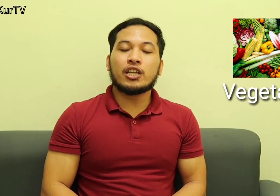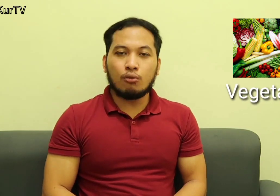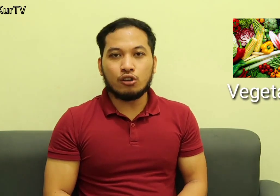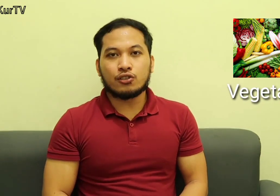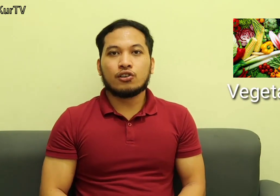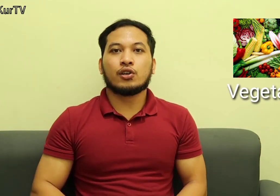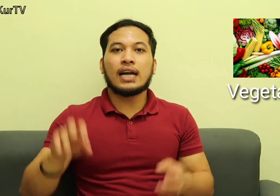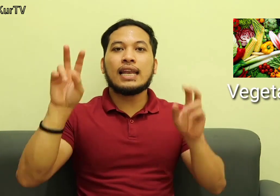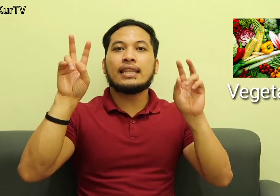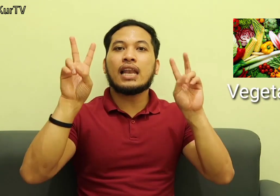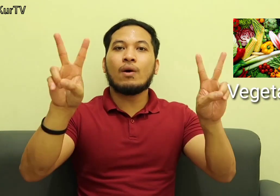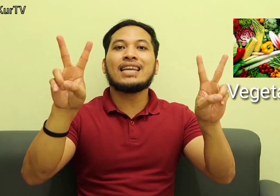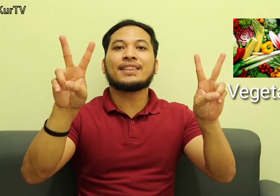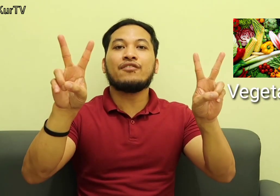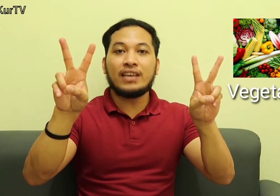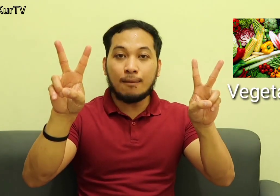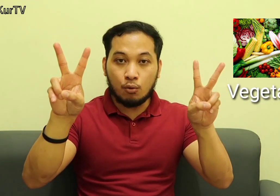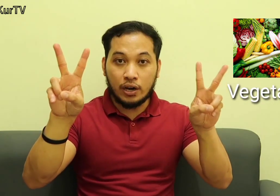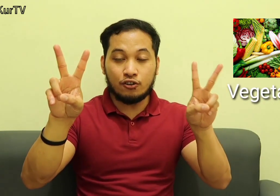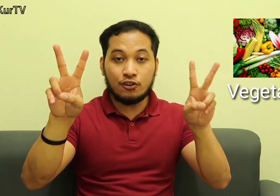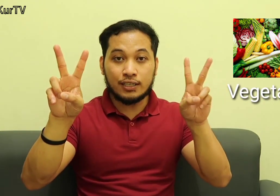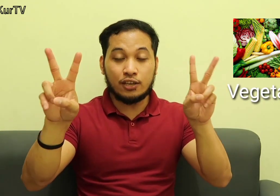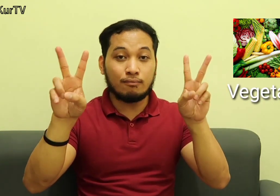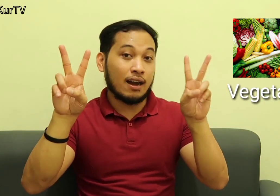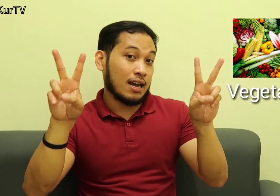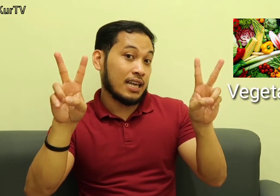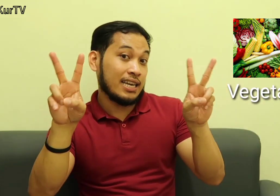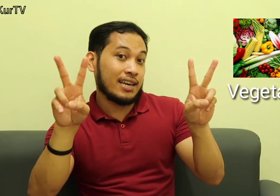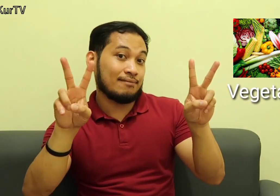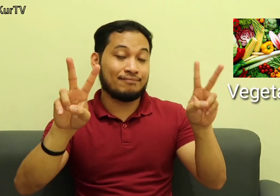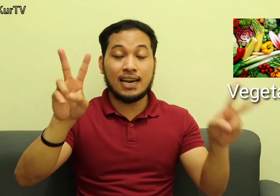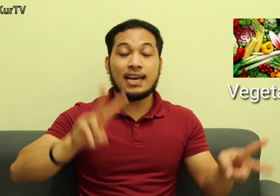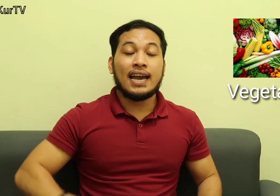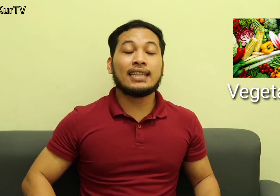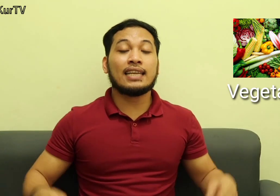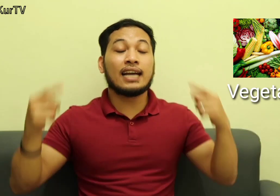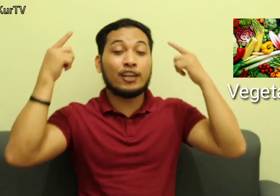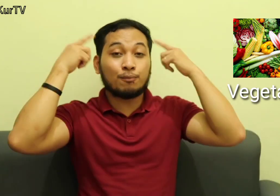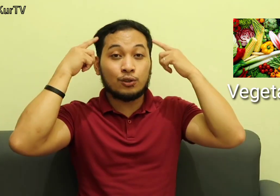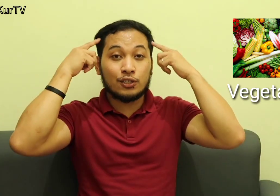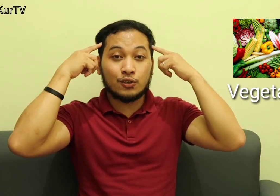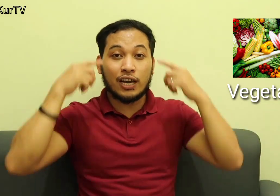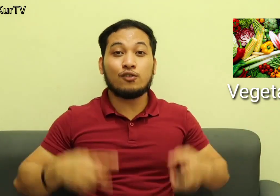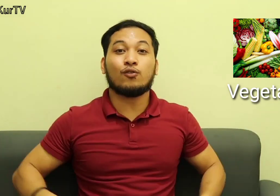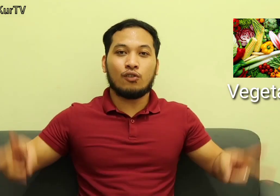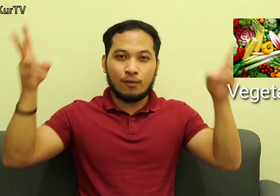Vegetables So, dalawang letter B lang po kayo Sa inyong mga daliri Ayan And then ilagay nyo po dito sa inyong ulo